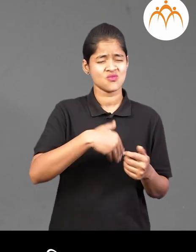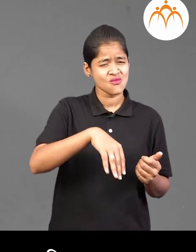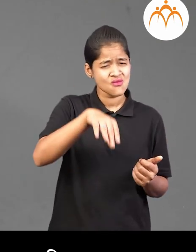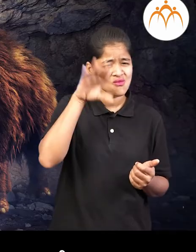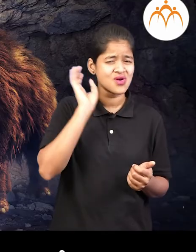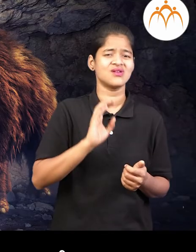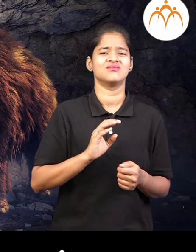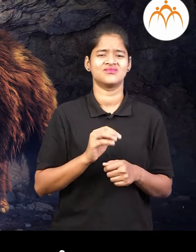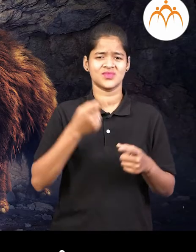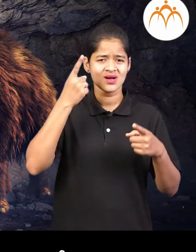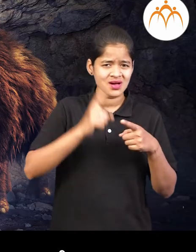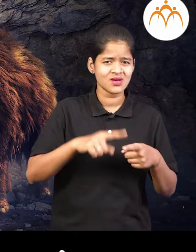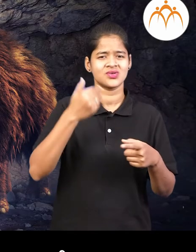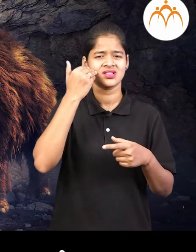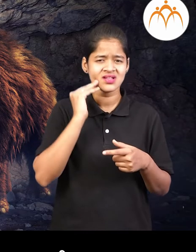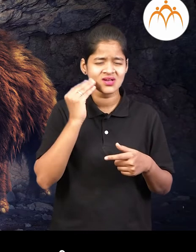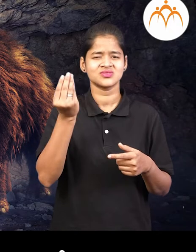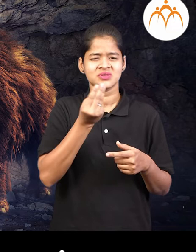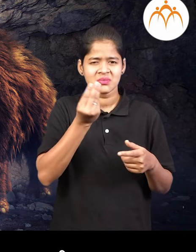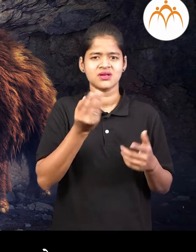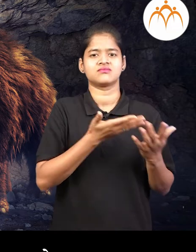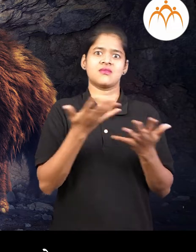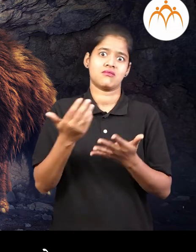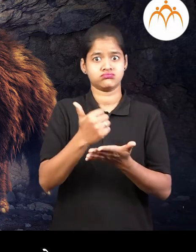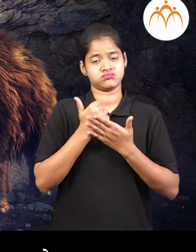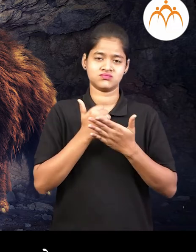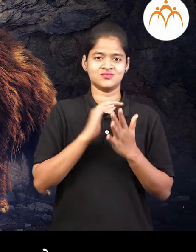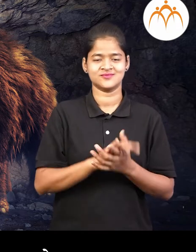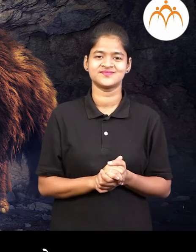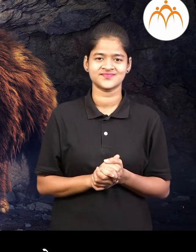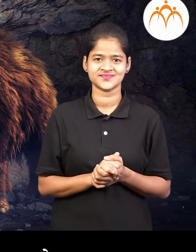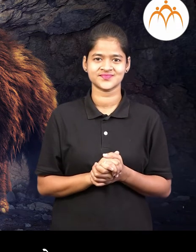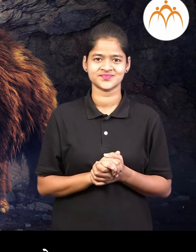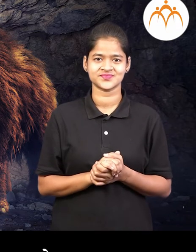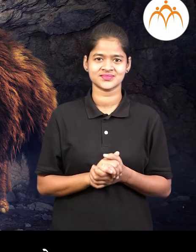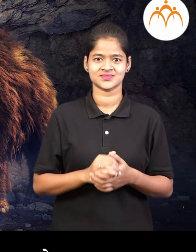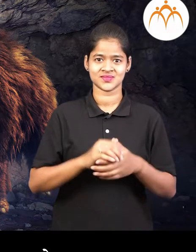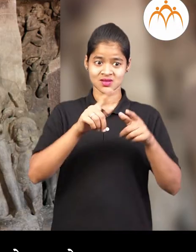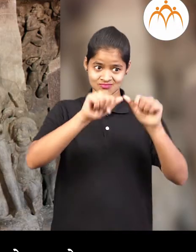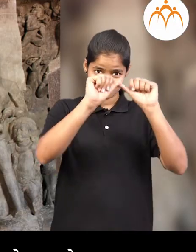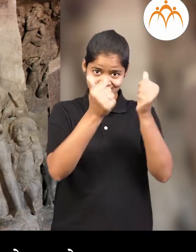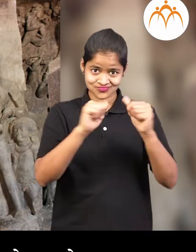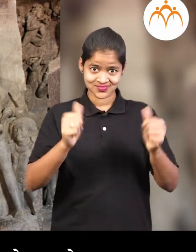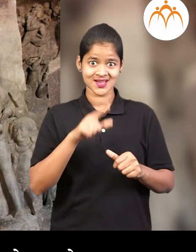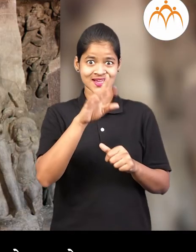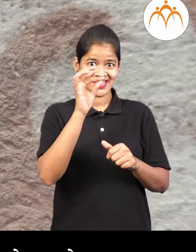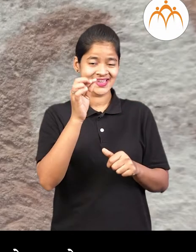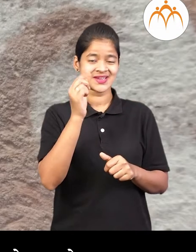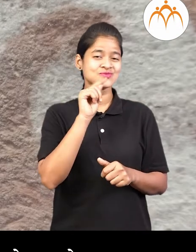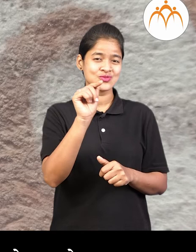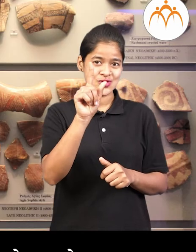पुर्वी चा काड़ातील घटना काड़ने सठी कही साधनांचा उप्योग केला जातो जुन्या मूर्ती,